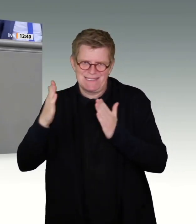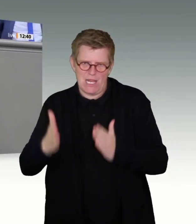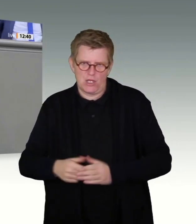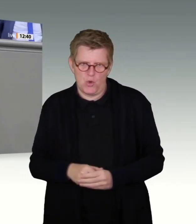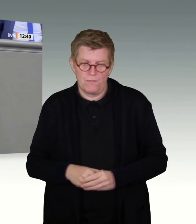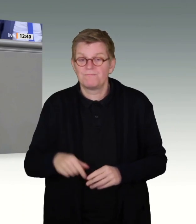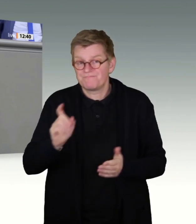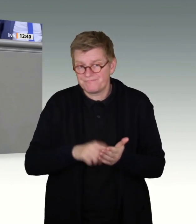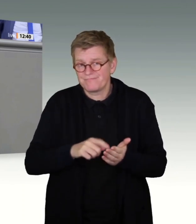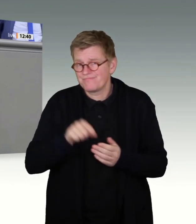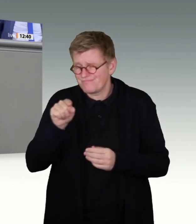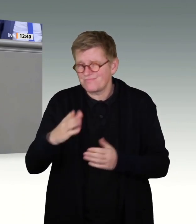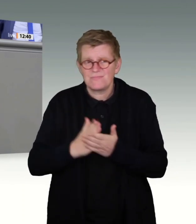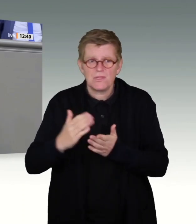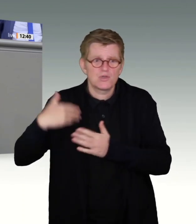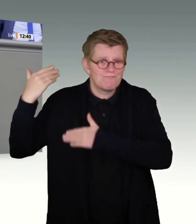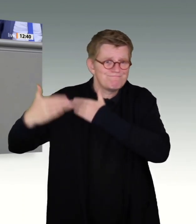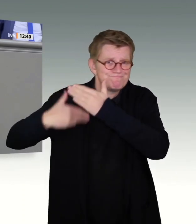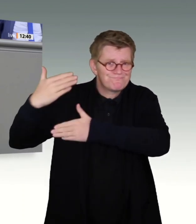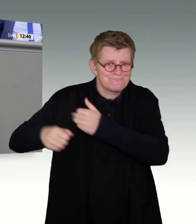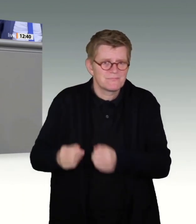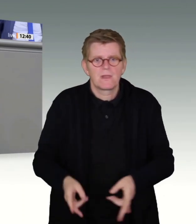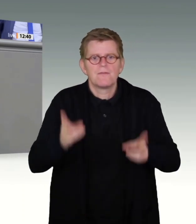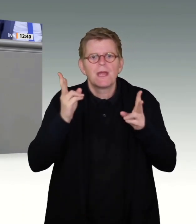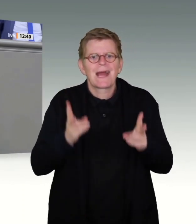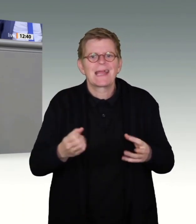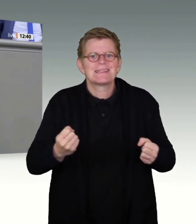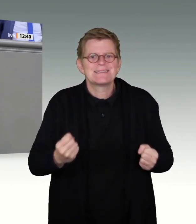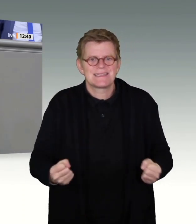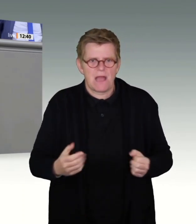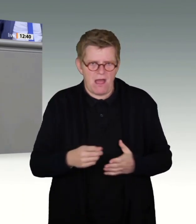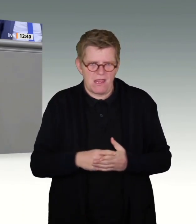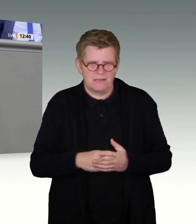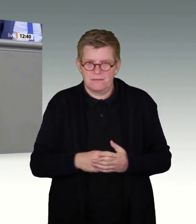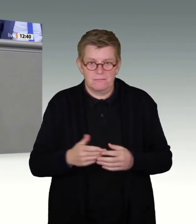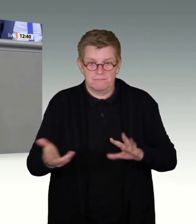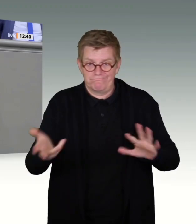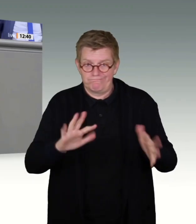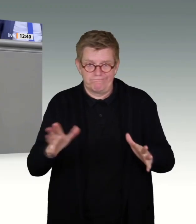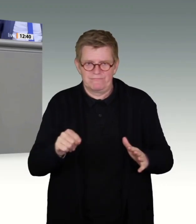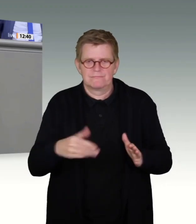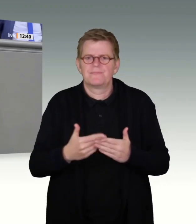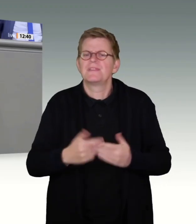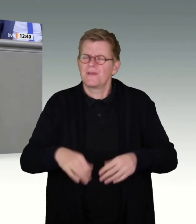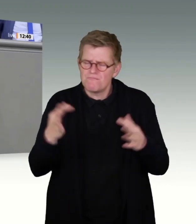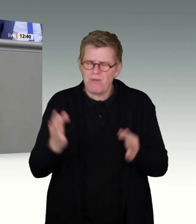Rechtssicherheit durch nun effektive Konzepte endlich wiederherzustellen.